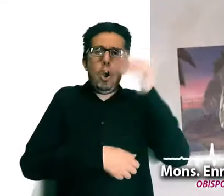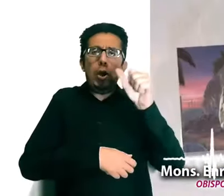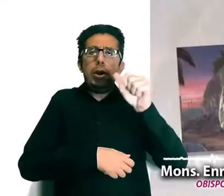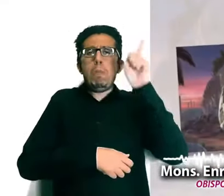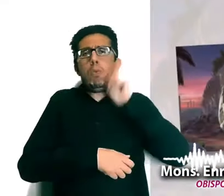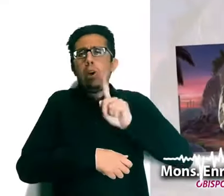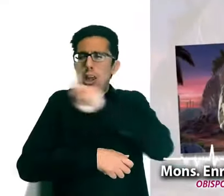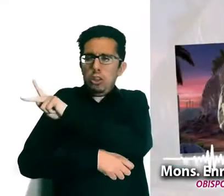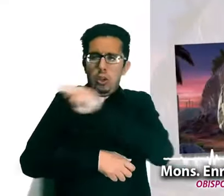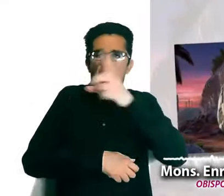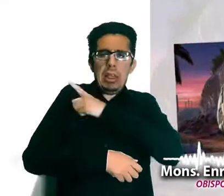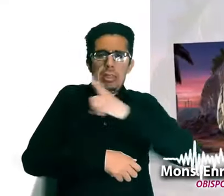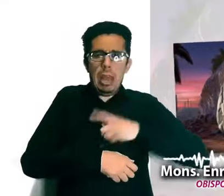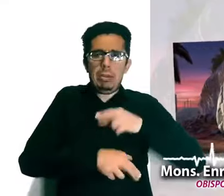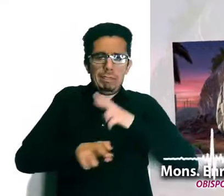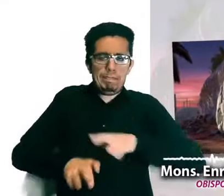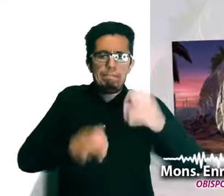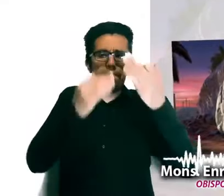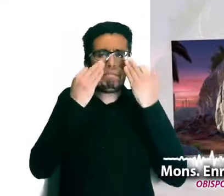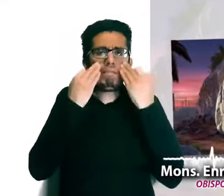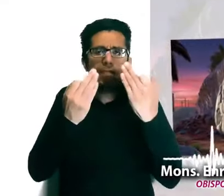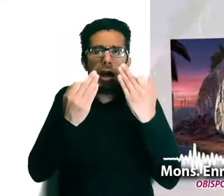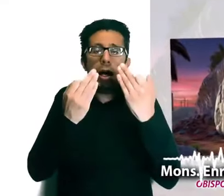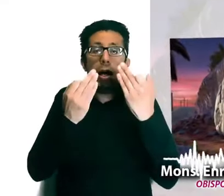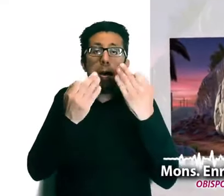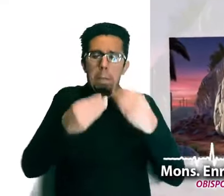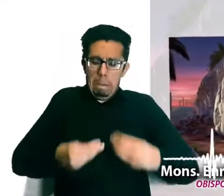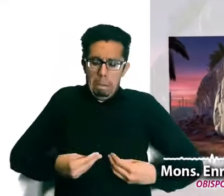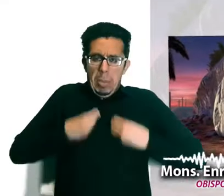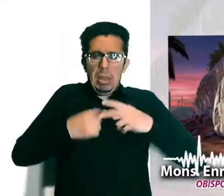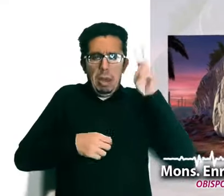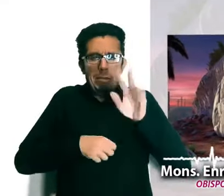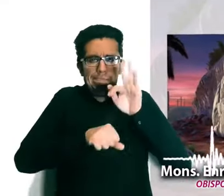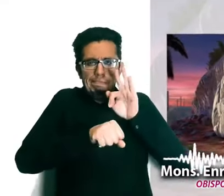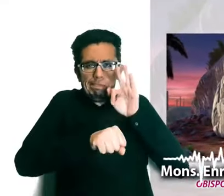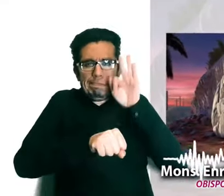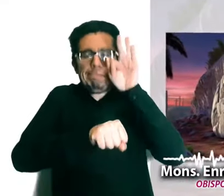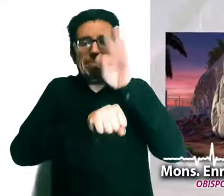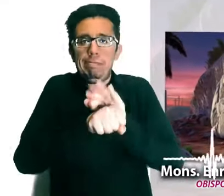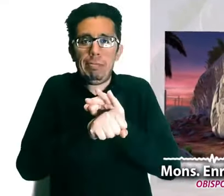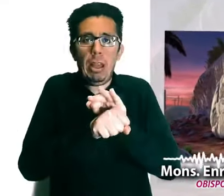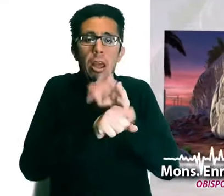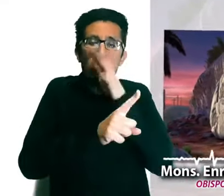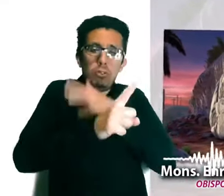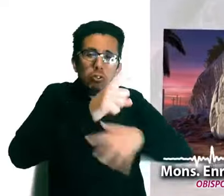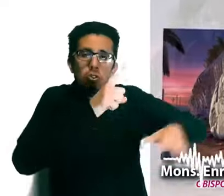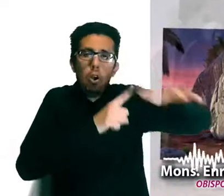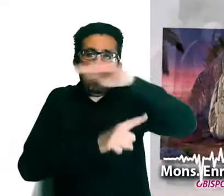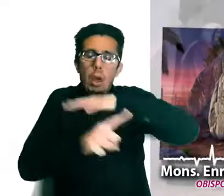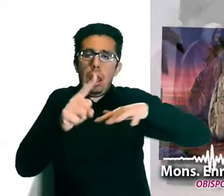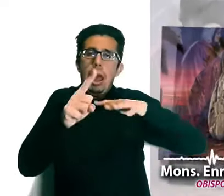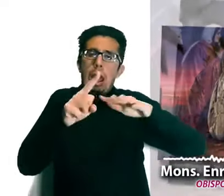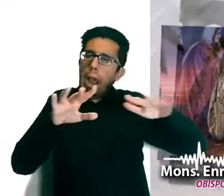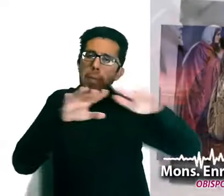resurrección, en defensora de la vida verdadera, en constructora de este nuevo mundo